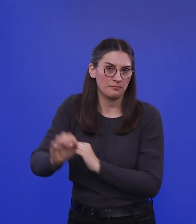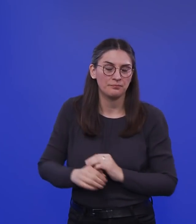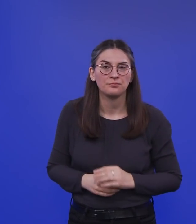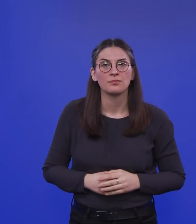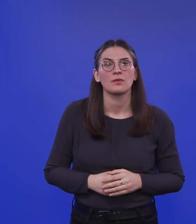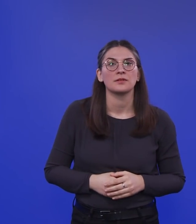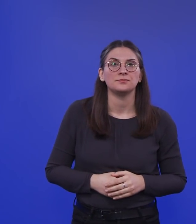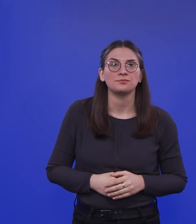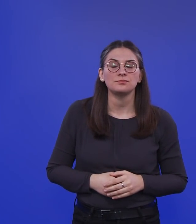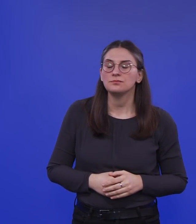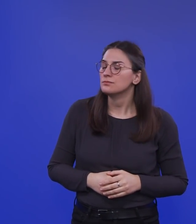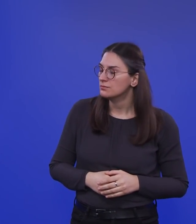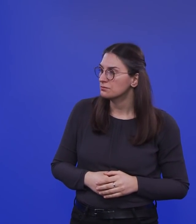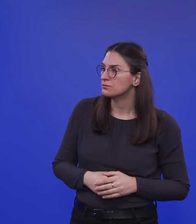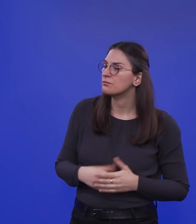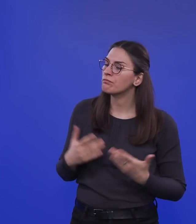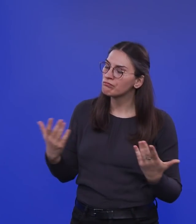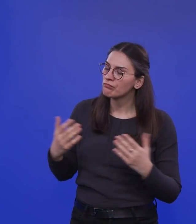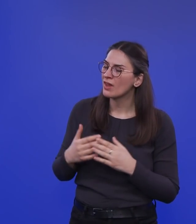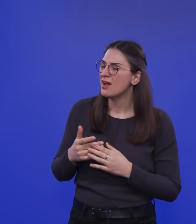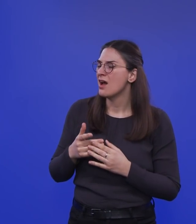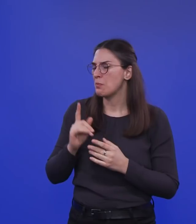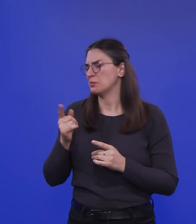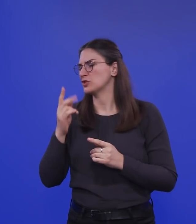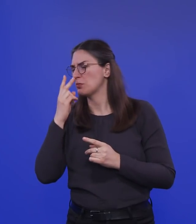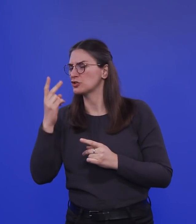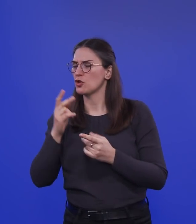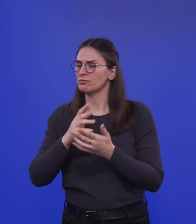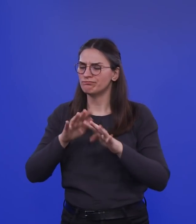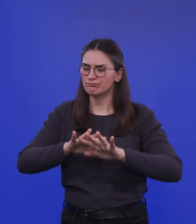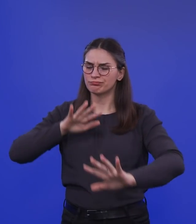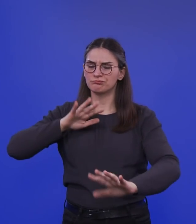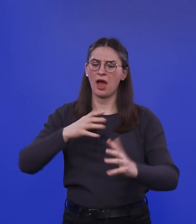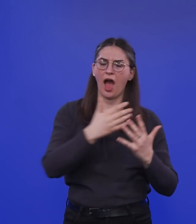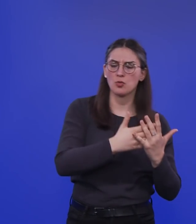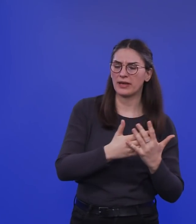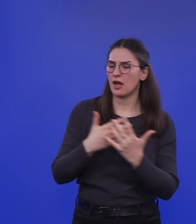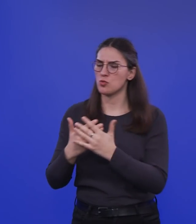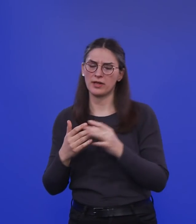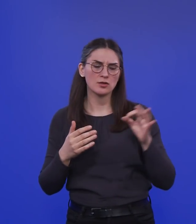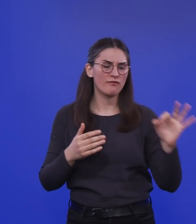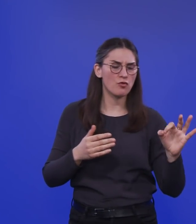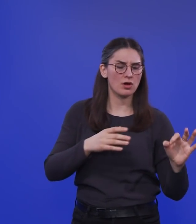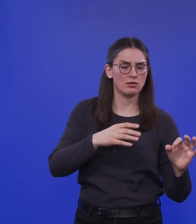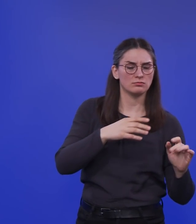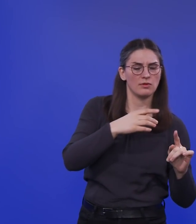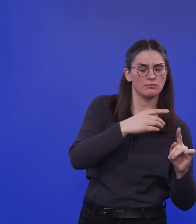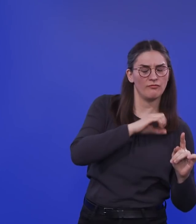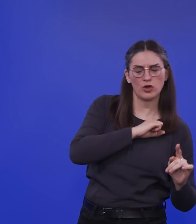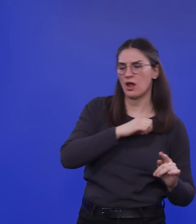Nun müsste man ja aber trotzdem noch mal die Argumente betrachten, die für und gegen eine Impfung sprechen von Kindern. Auch wenn sie gesagt haben, sie wollen hier